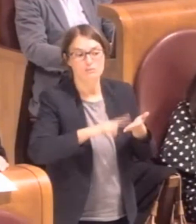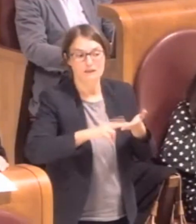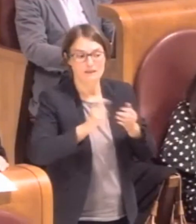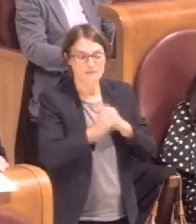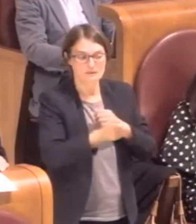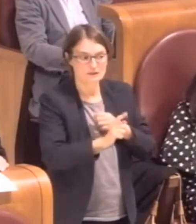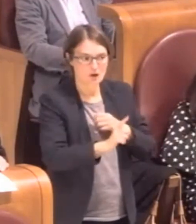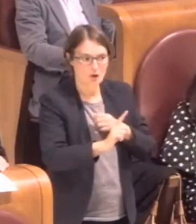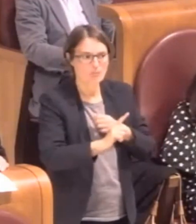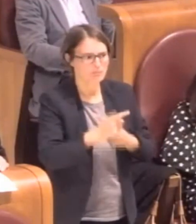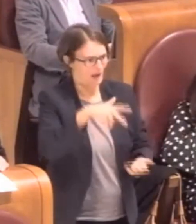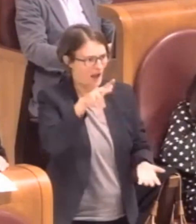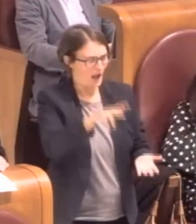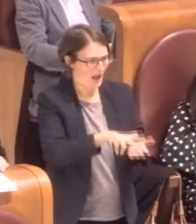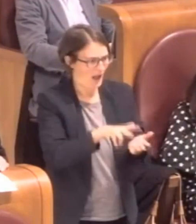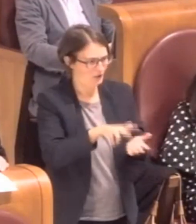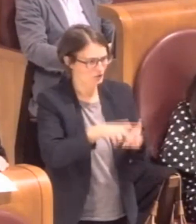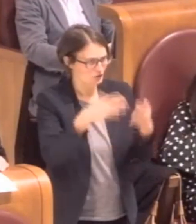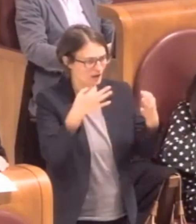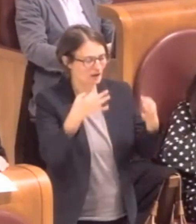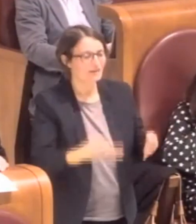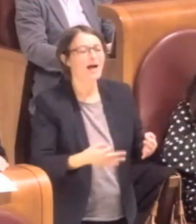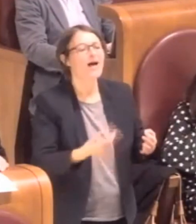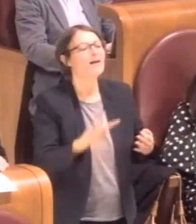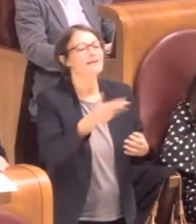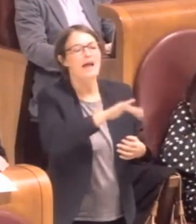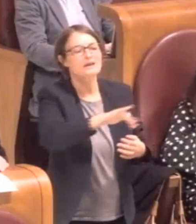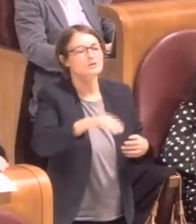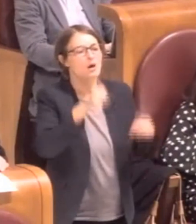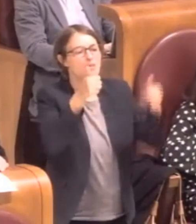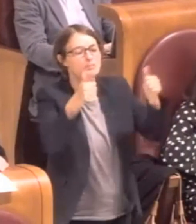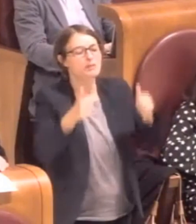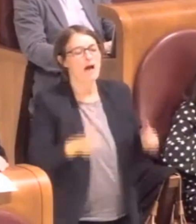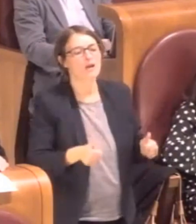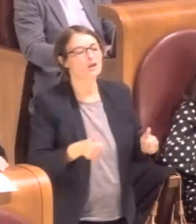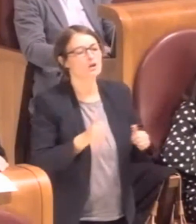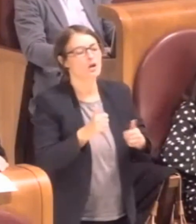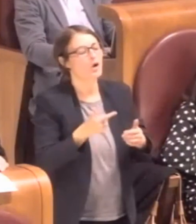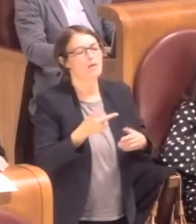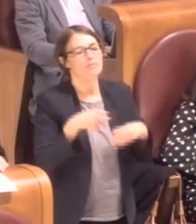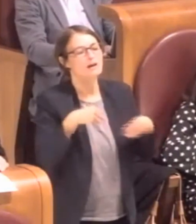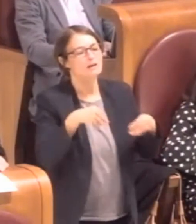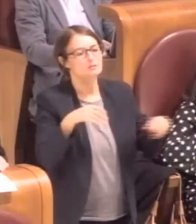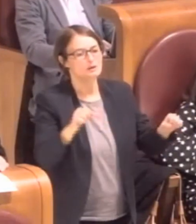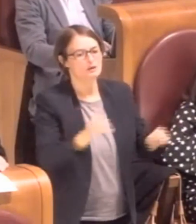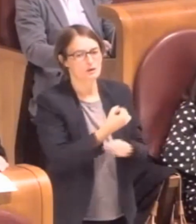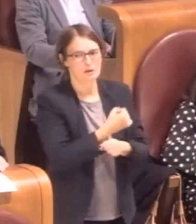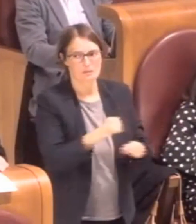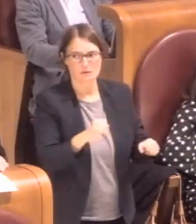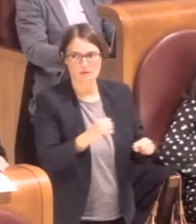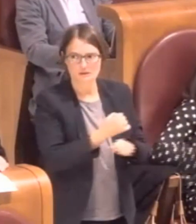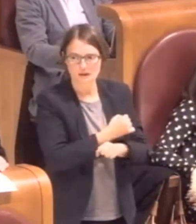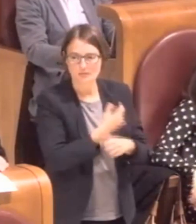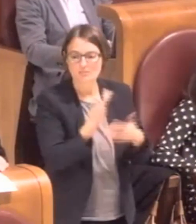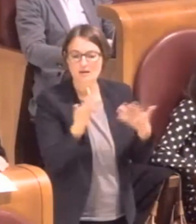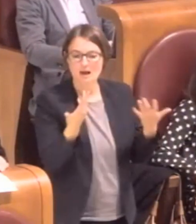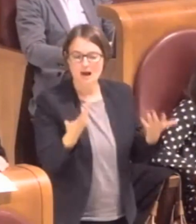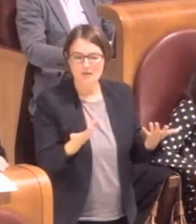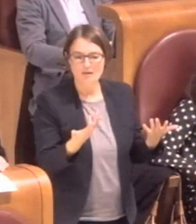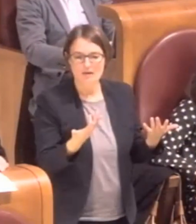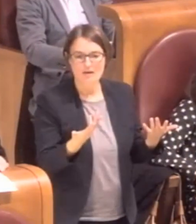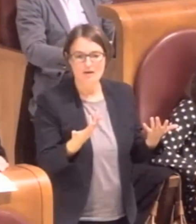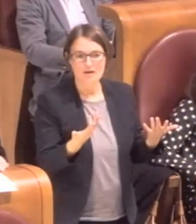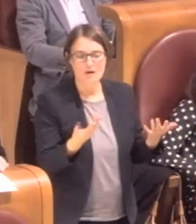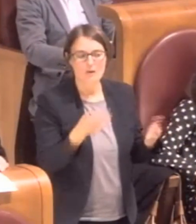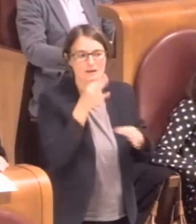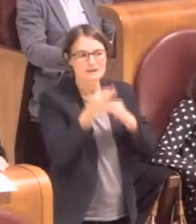accertate. Perciò non appare accoglibile l'ipotesi prospettata di eliminare